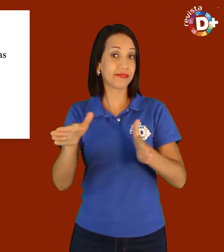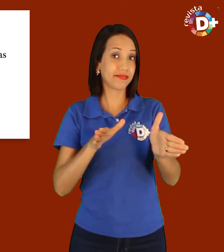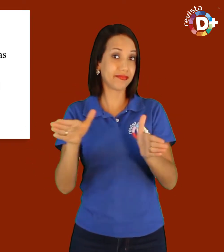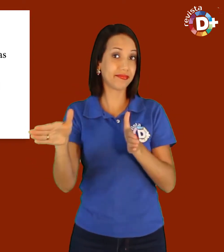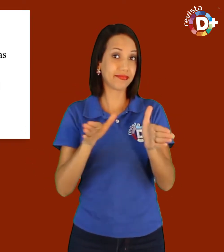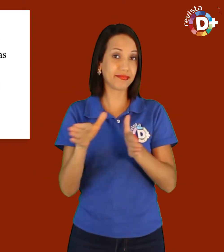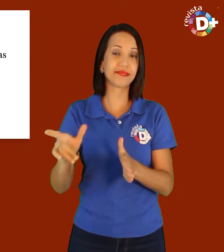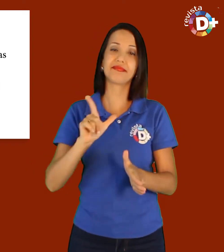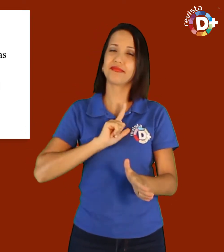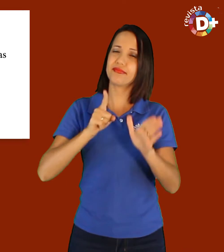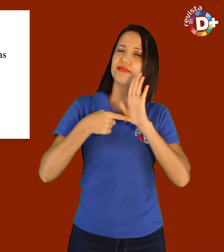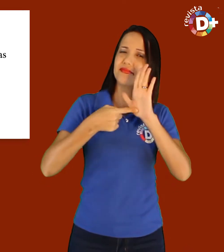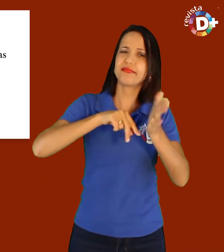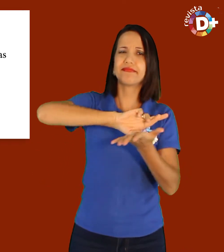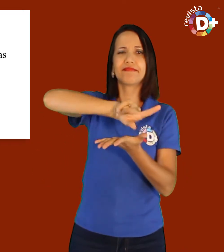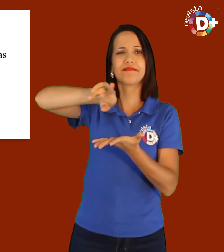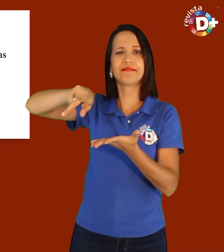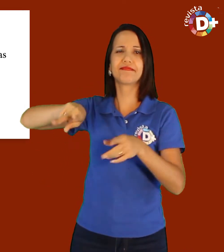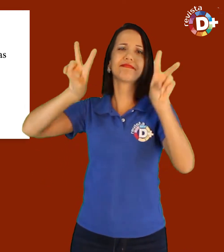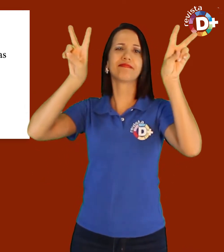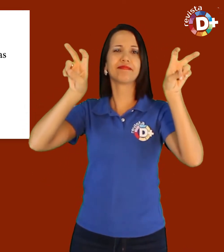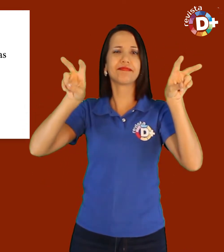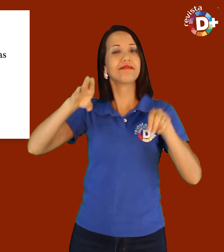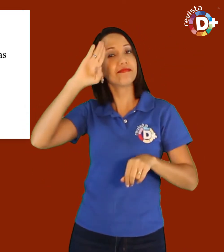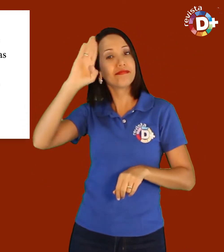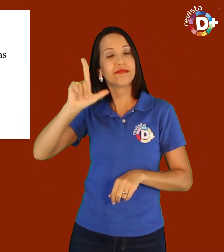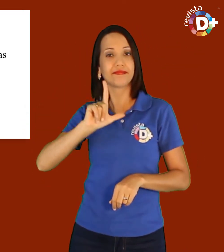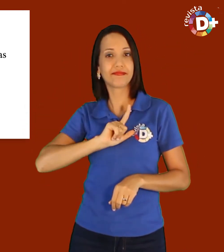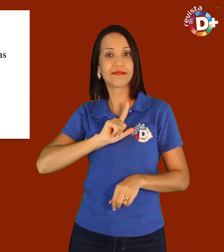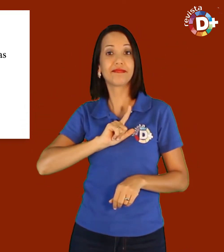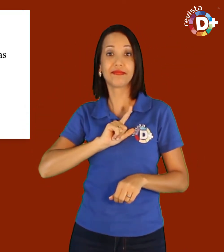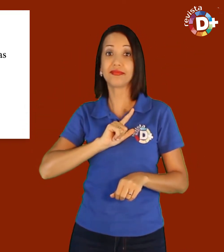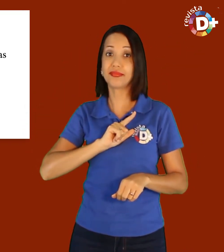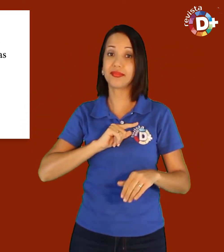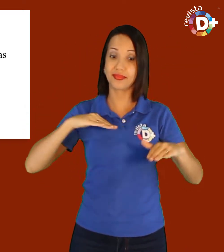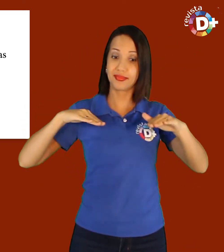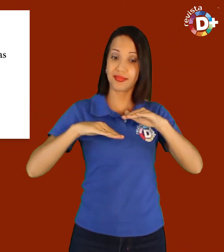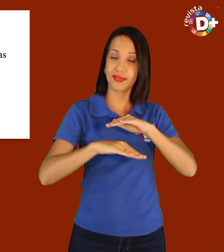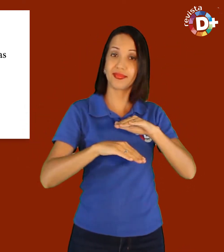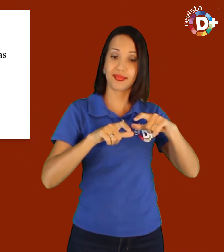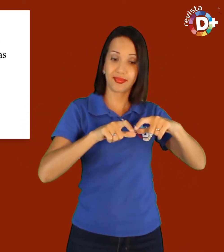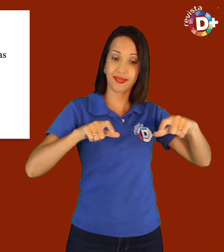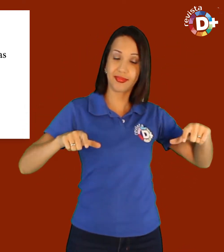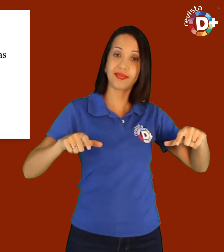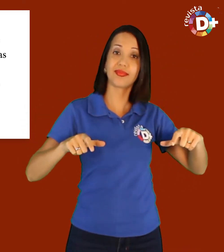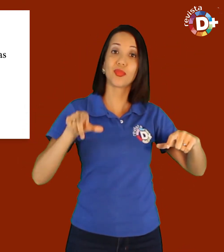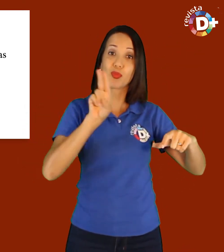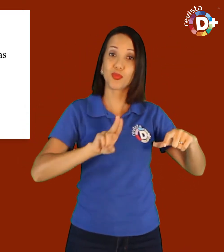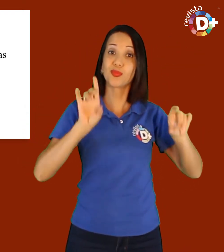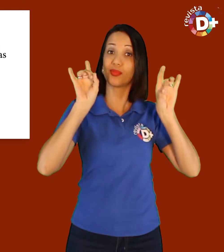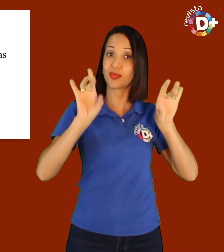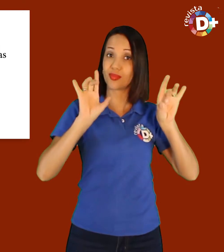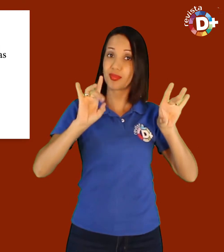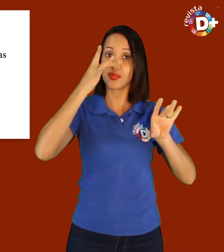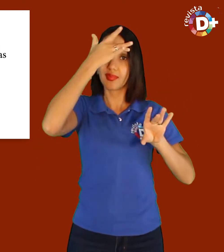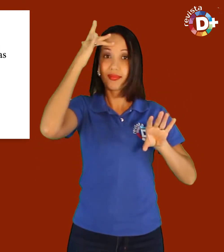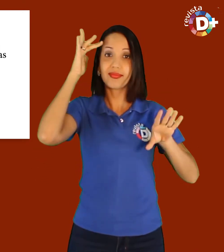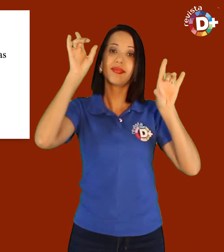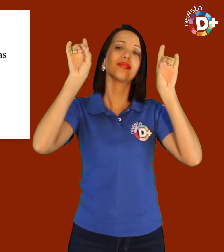conhecida como Lei de Acessibilidade, que trata de várias questões, inclusive sobre as vagas de estacionamento demarcadas para